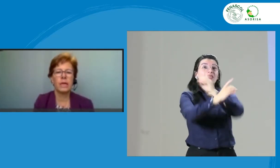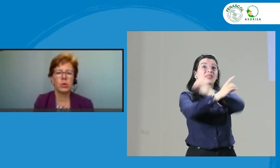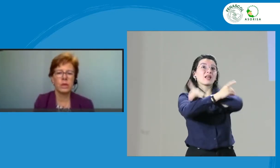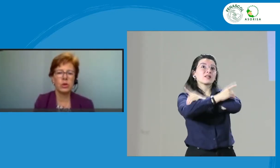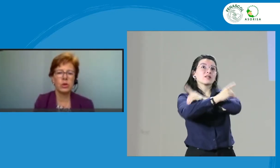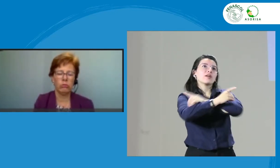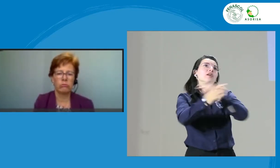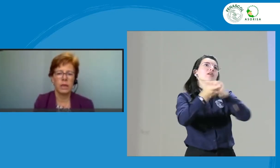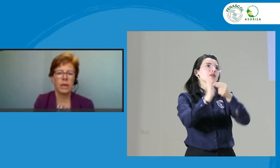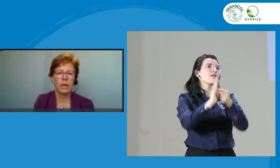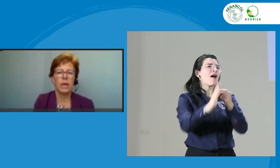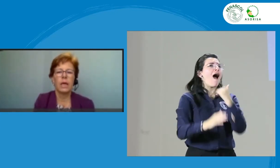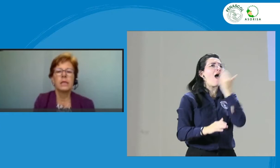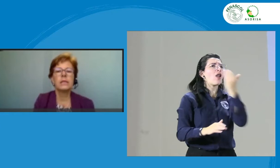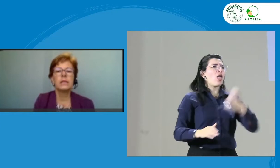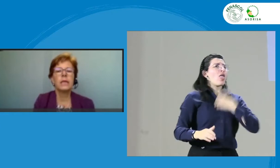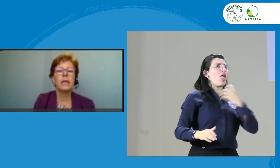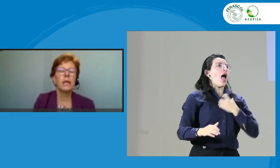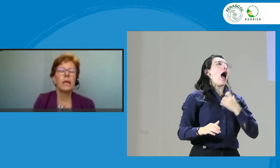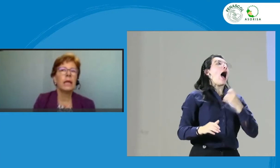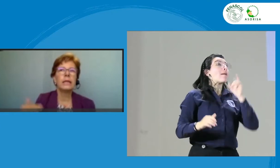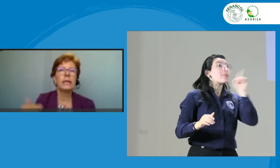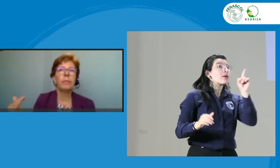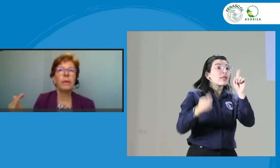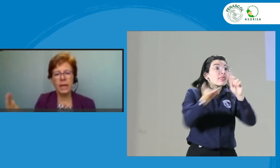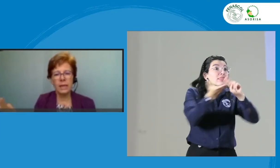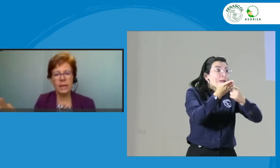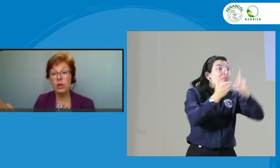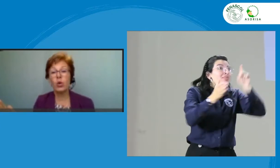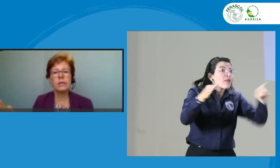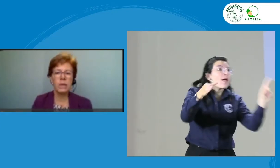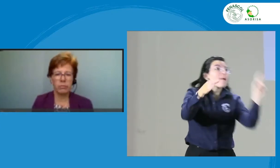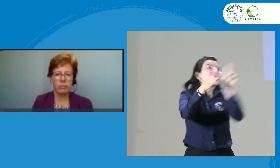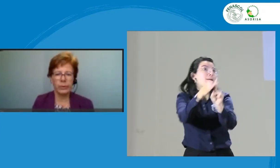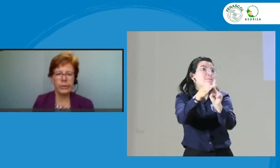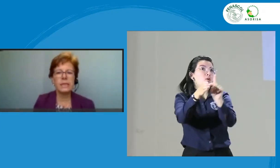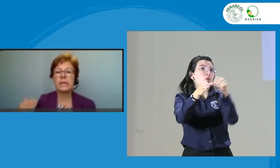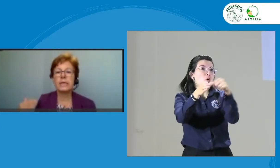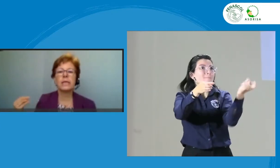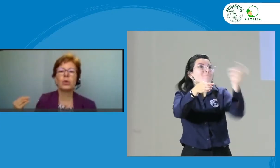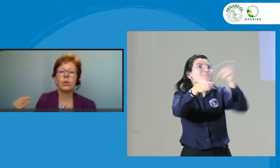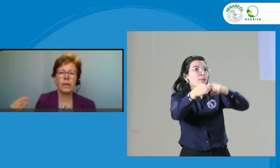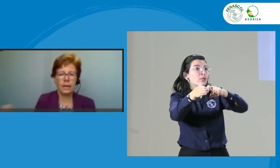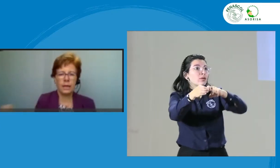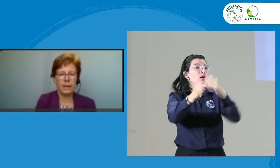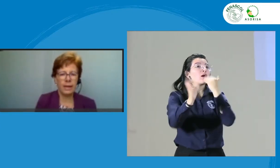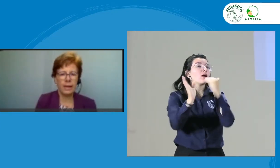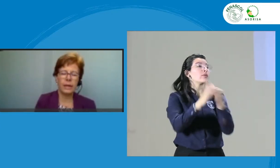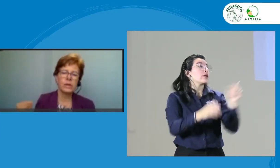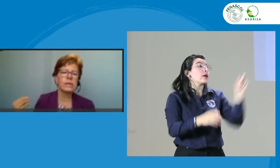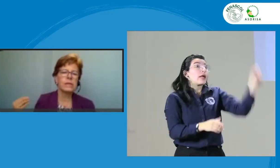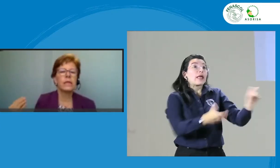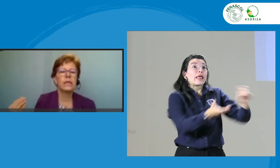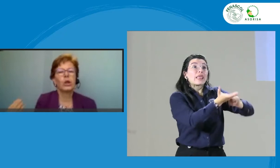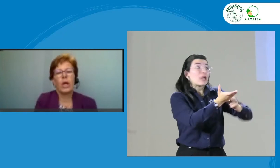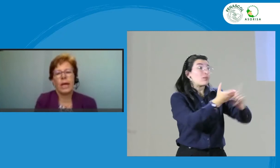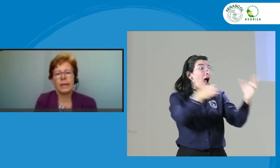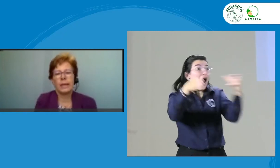asociación. Si el intérprete no es miembro y está haciendo lo que le da la gana, no está siguiendo la ética,